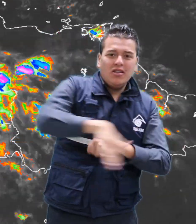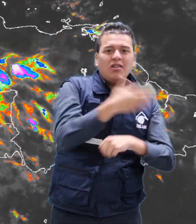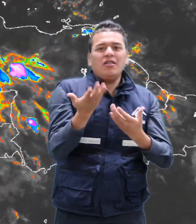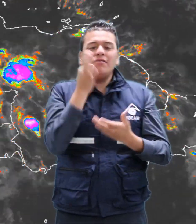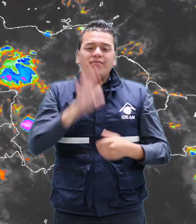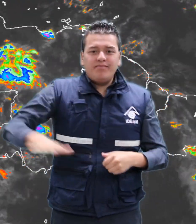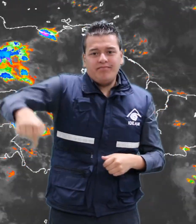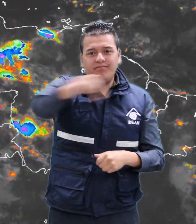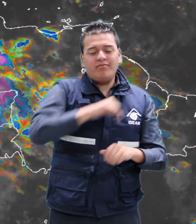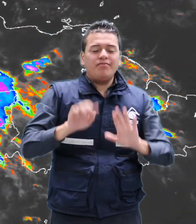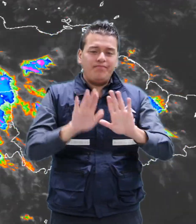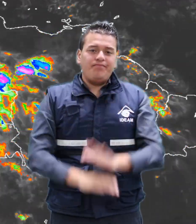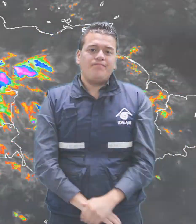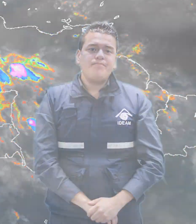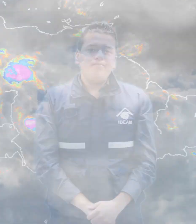y Norte de Tolima.